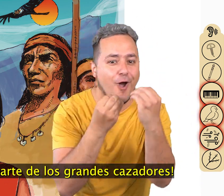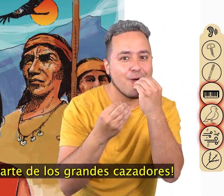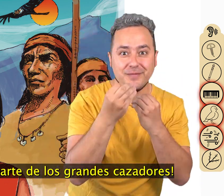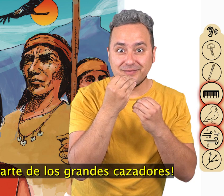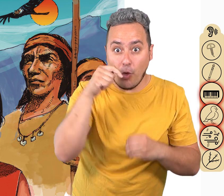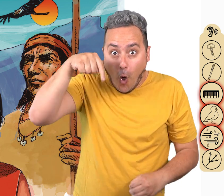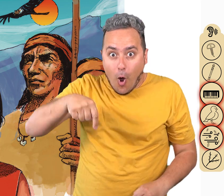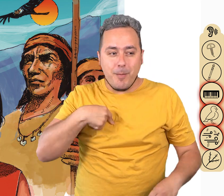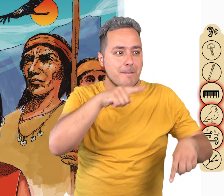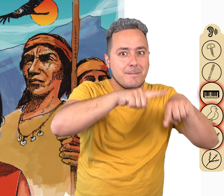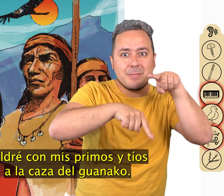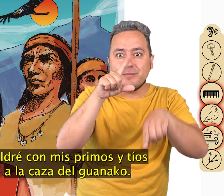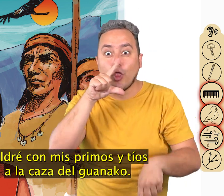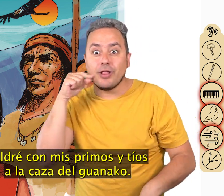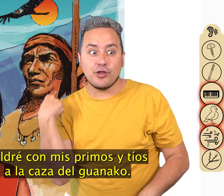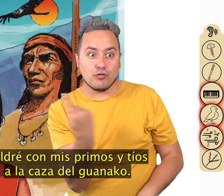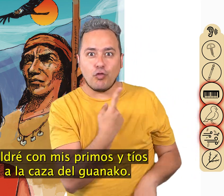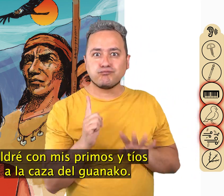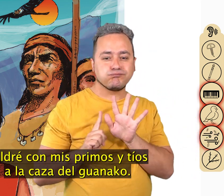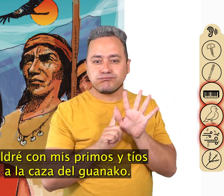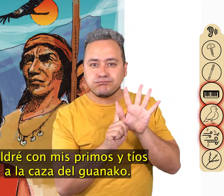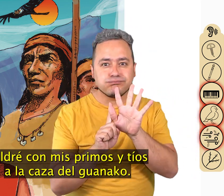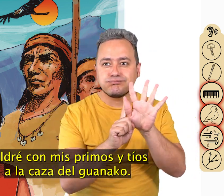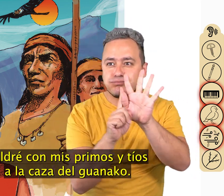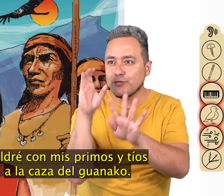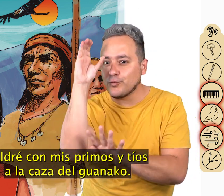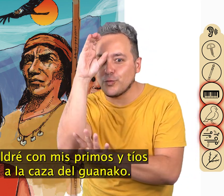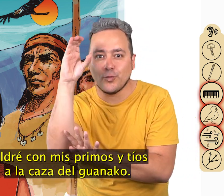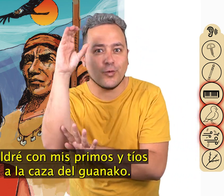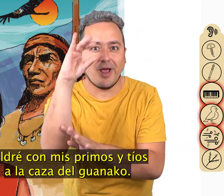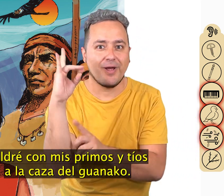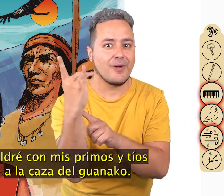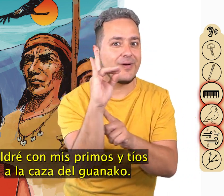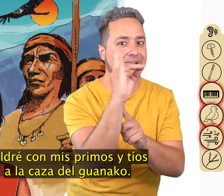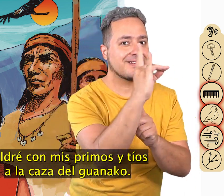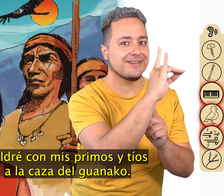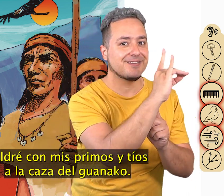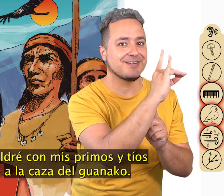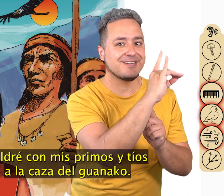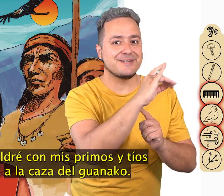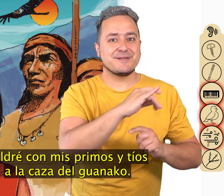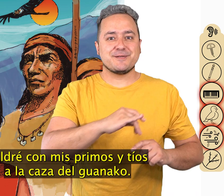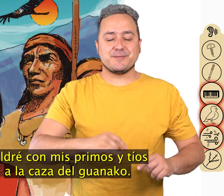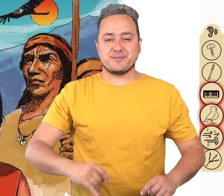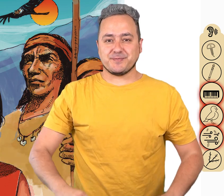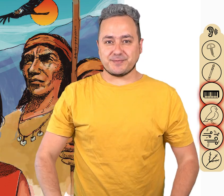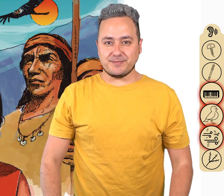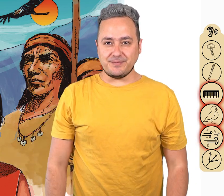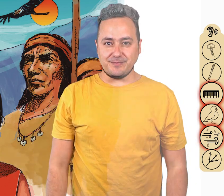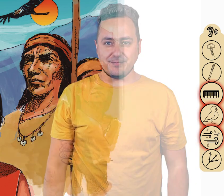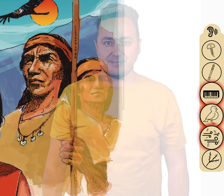cazadores. Saldré con mis primos y tíos a la casa del guanaco.